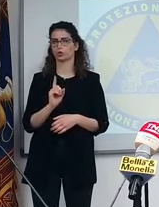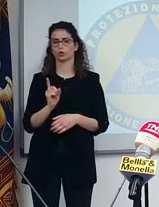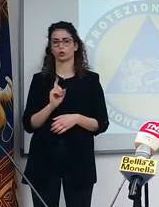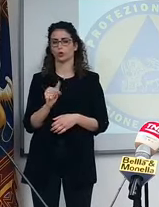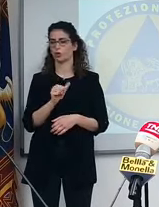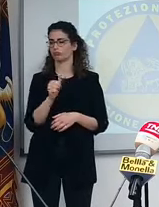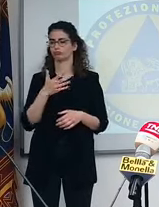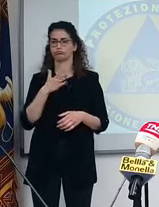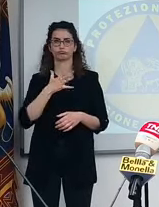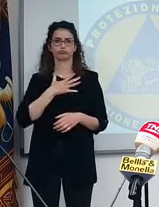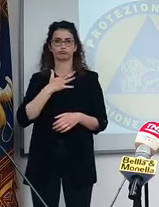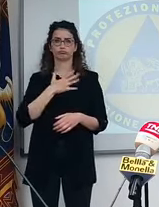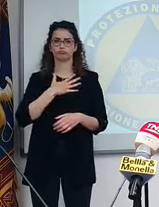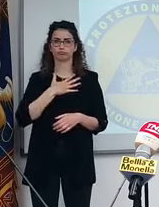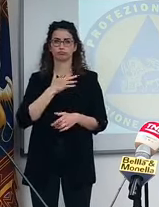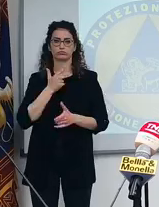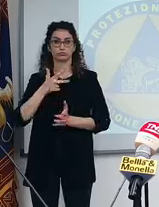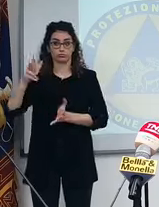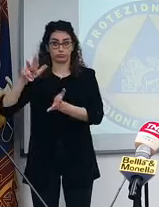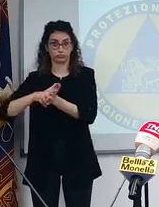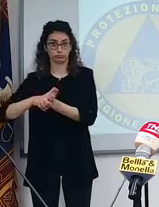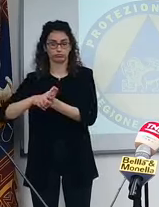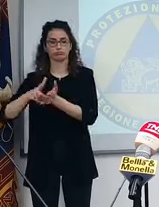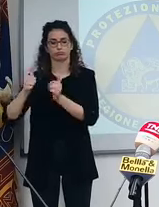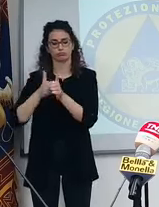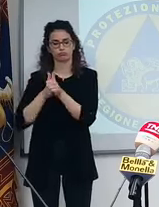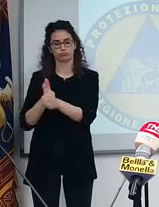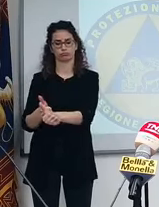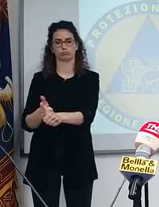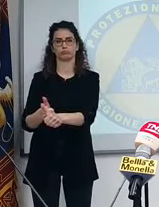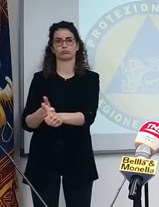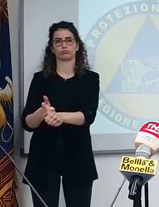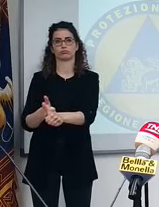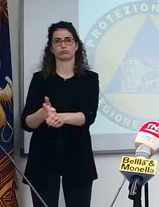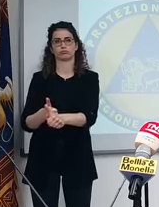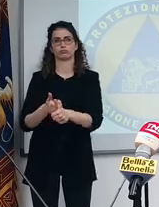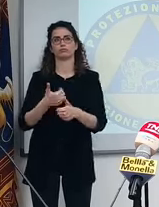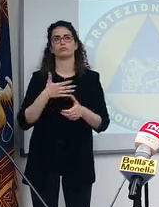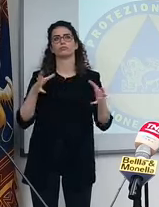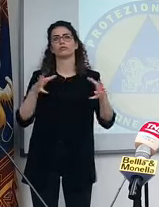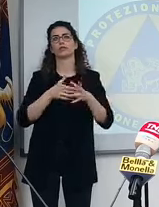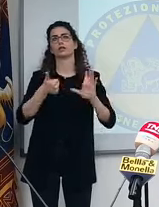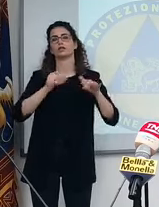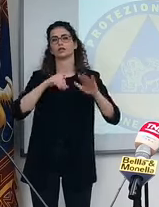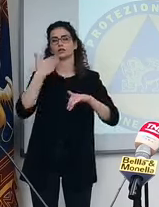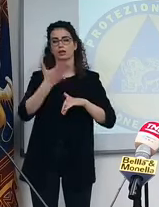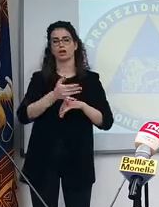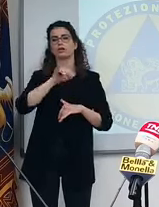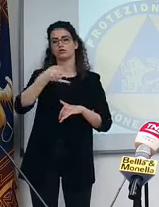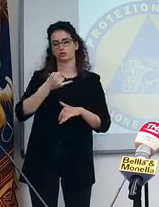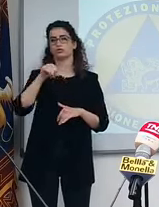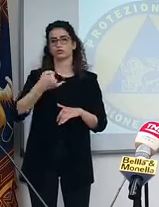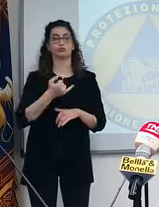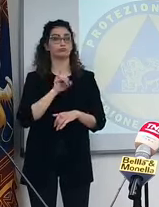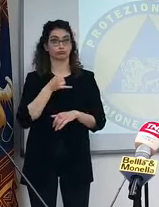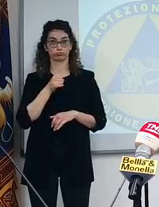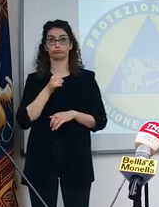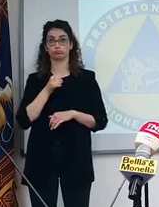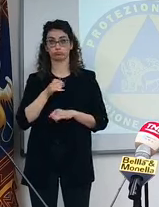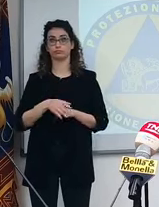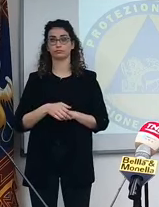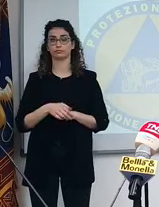per target, in base all'autorizzazione. Per cui niente, cioè over 60 anche di Johnson & Johnson. Sono stati